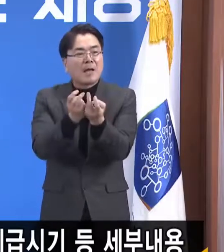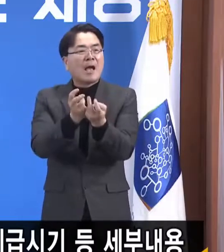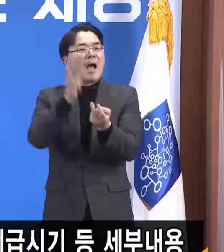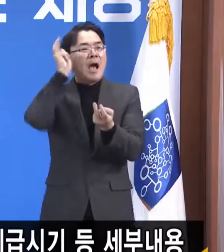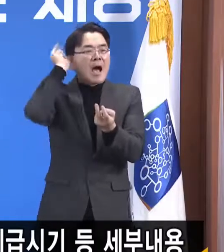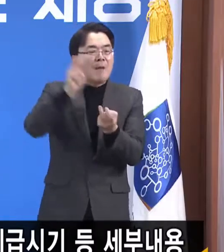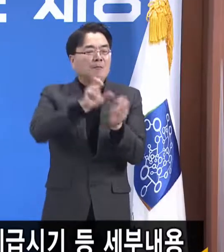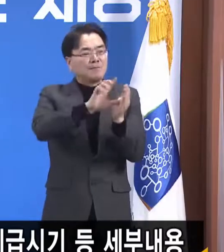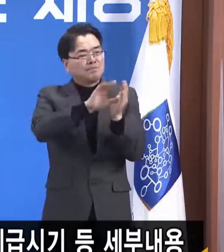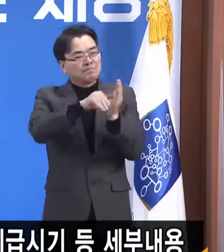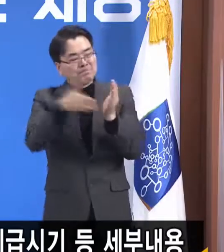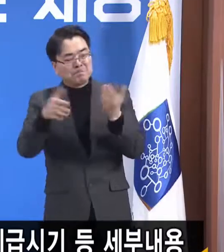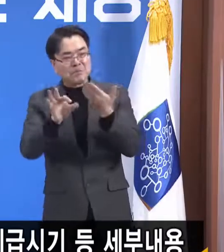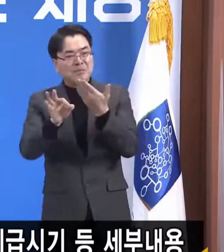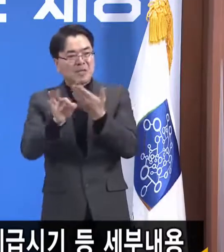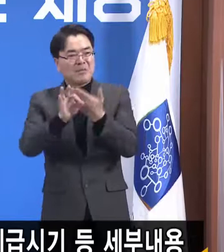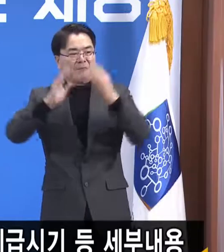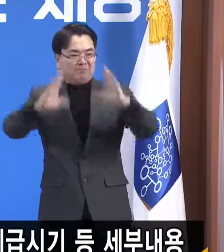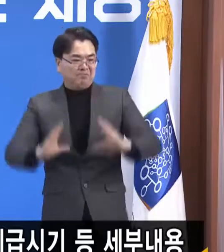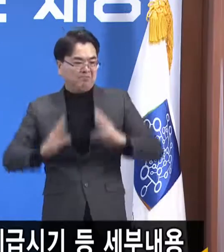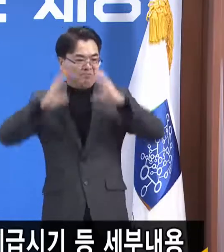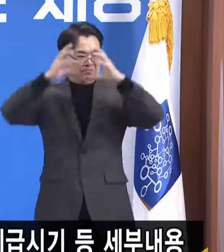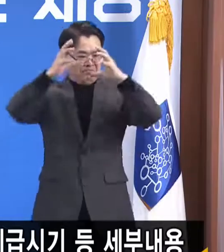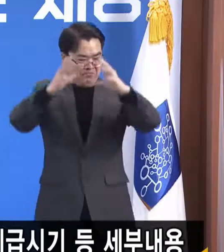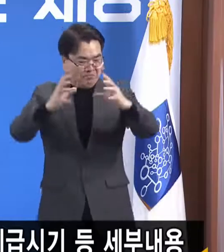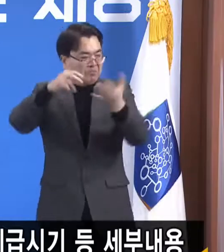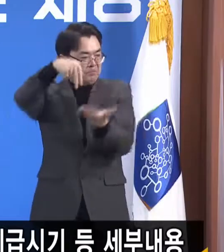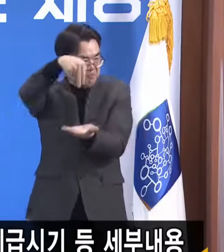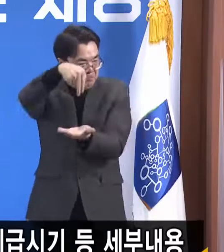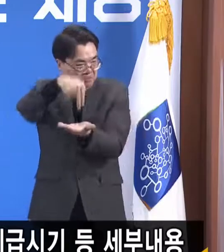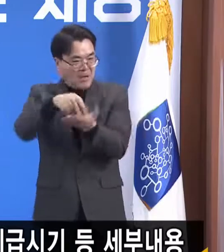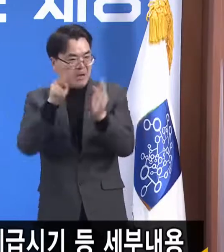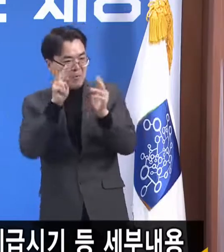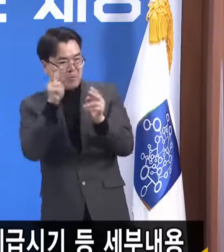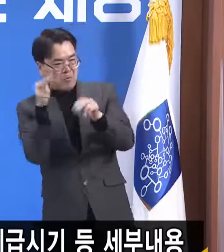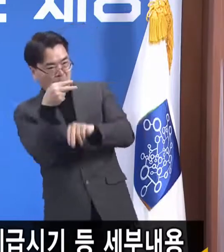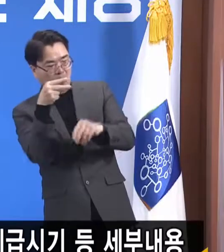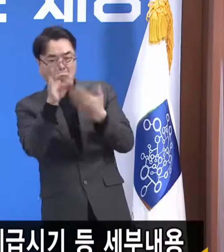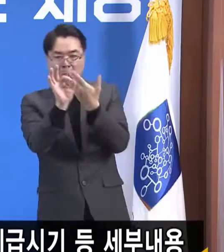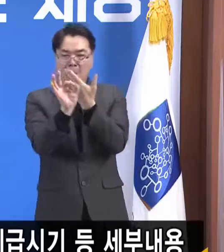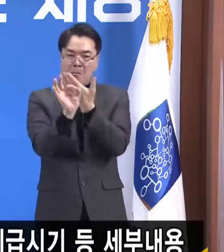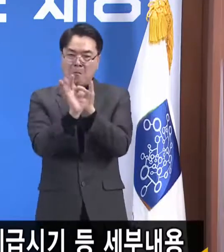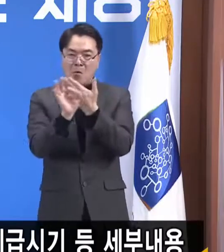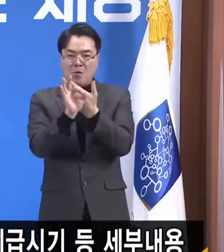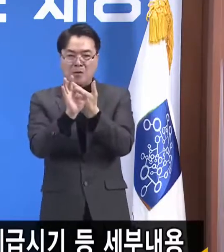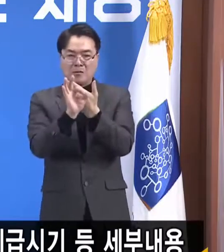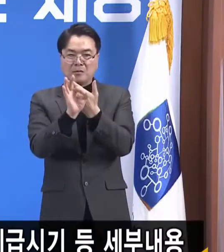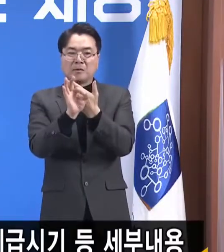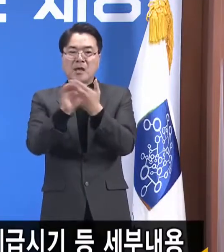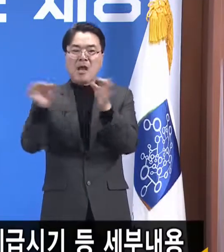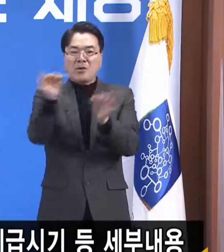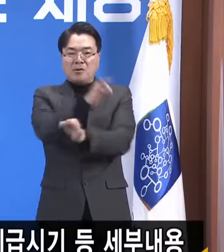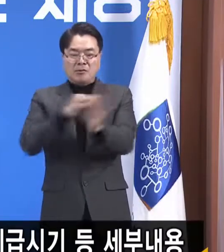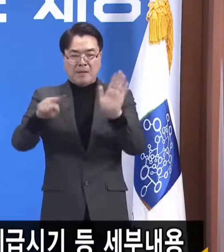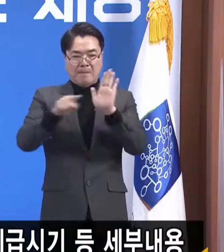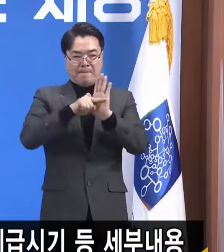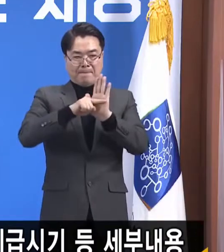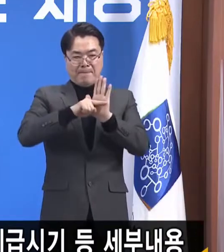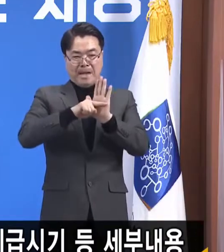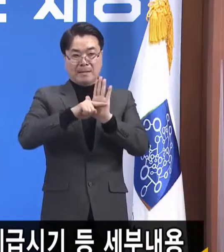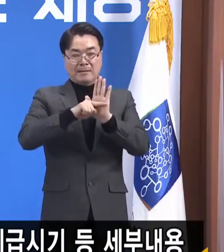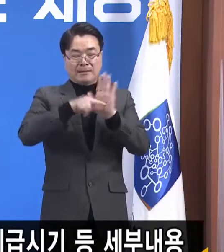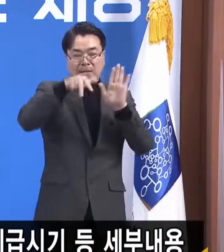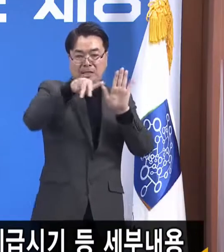전 세계적인 저성장 또는 마이너스 성장의 문제를 해결하는 중요한 하나의